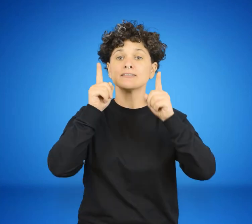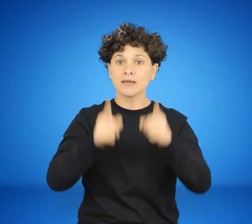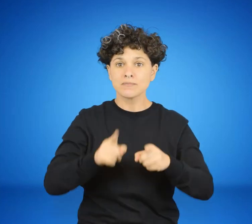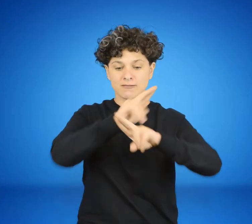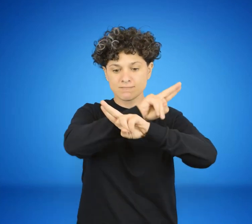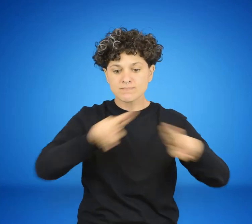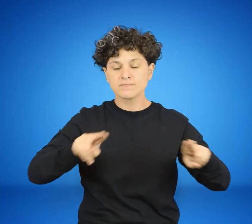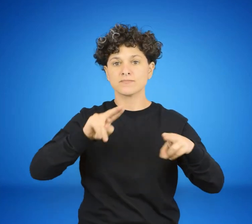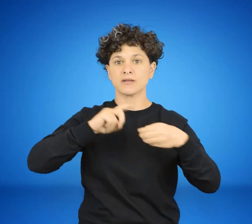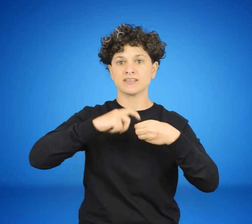la CNT.